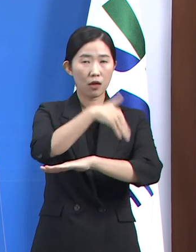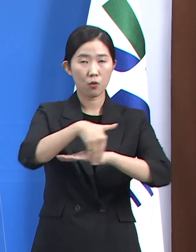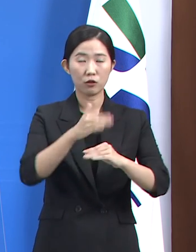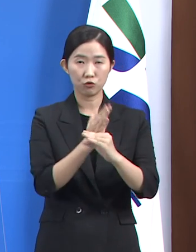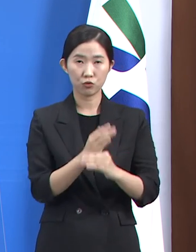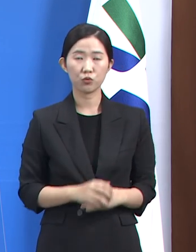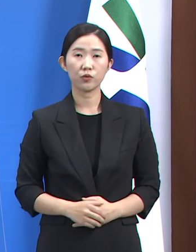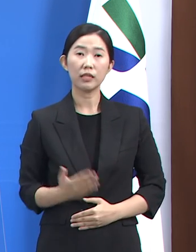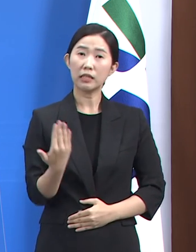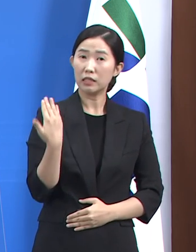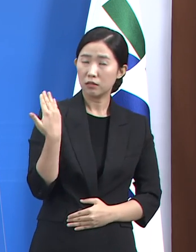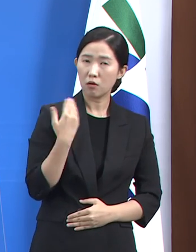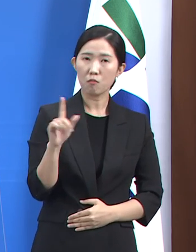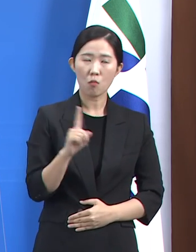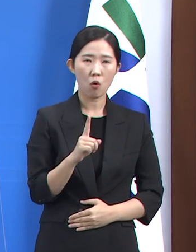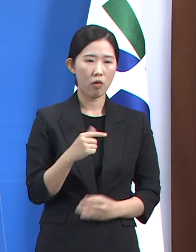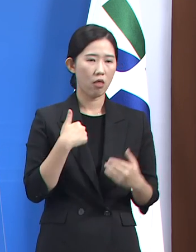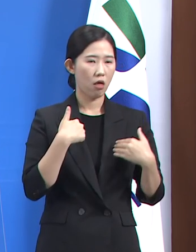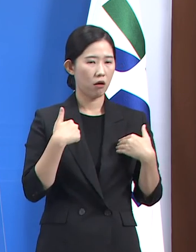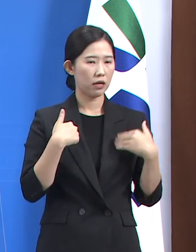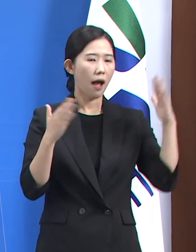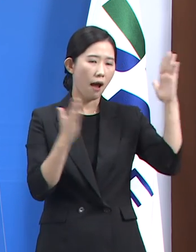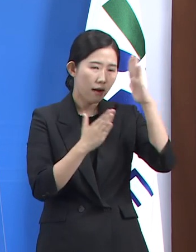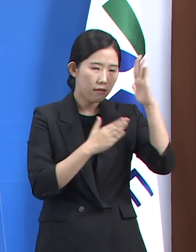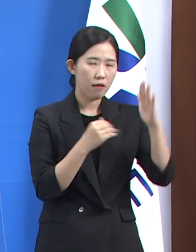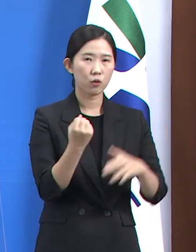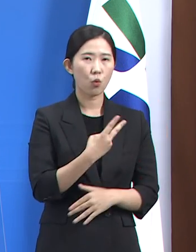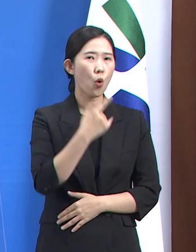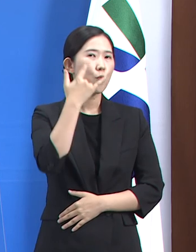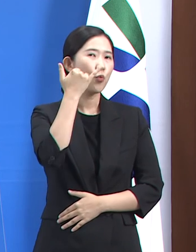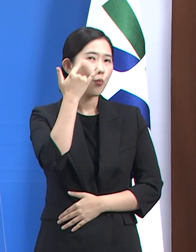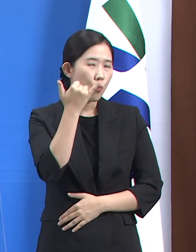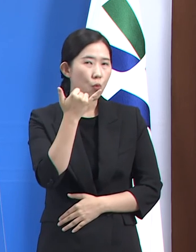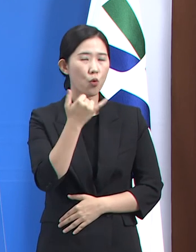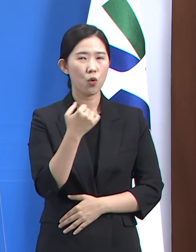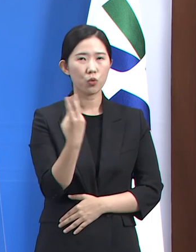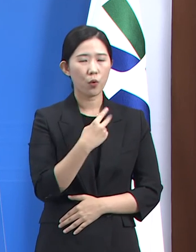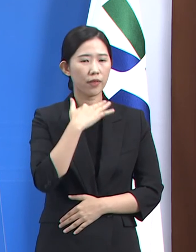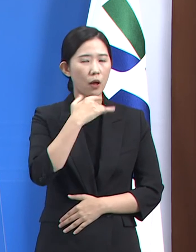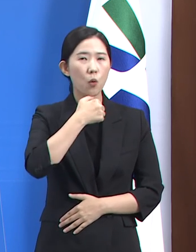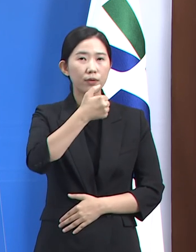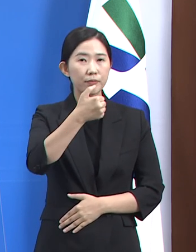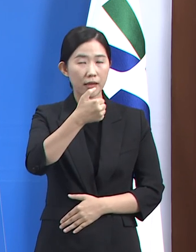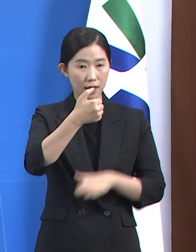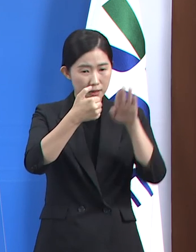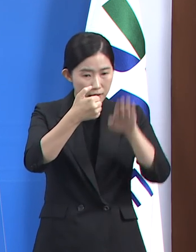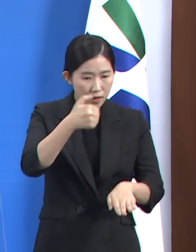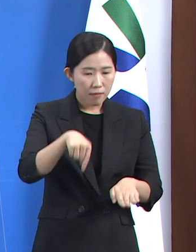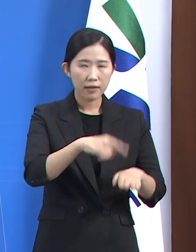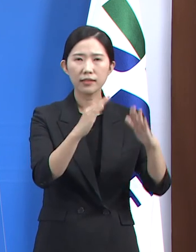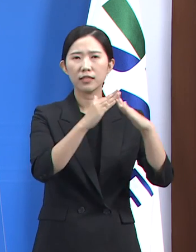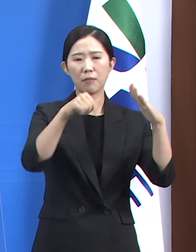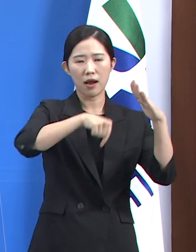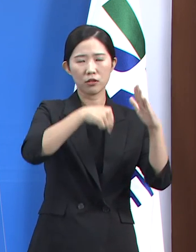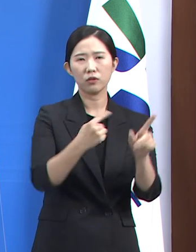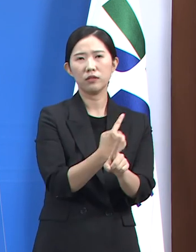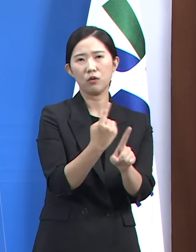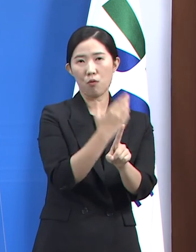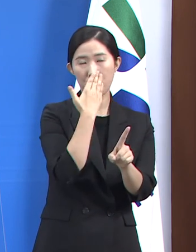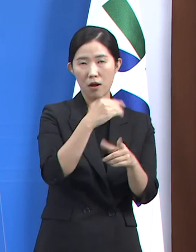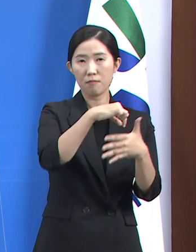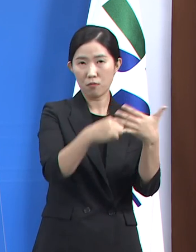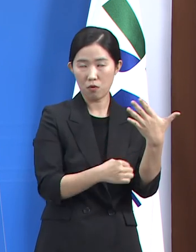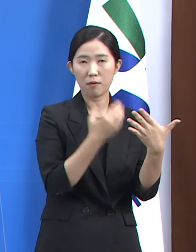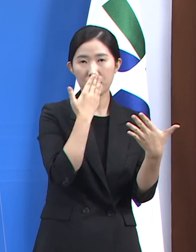먼저 그간 미성년, 보호자, 만 50세 미만 성인 등 제한적으로 허용되던 재택치료 대상자를 입원